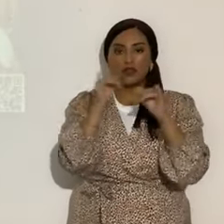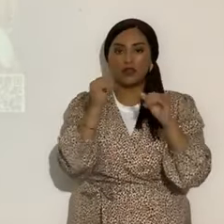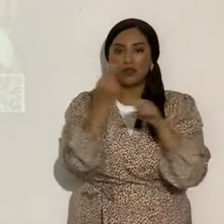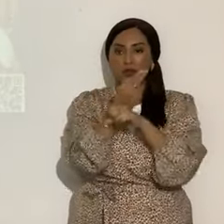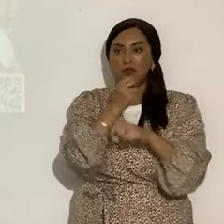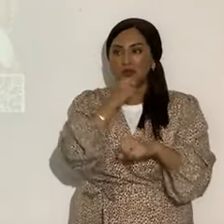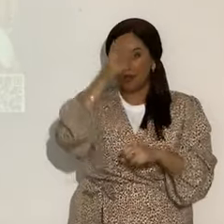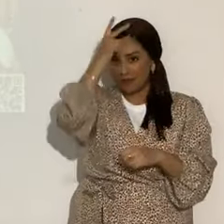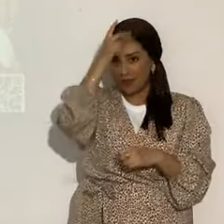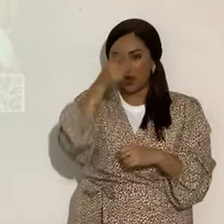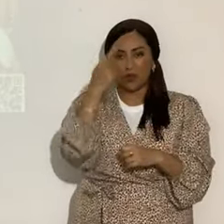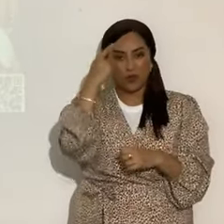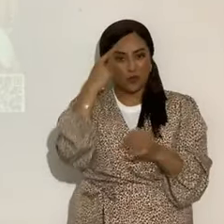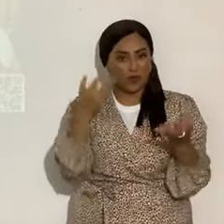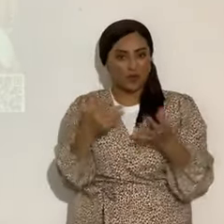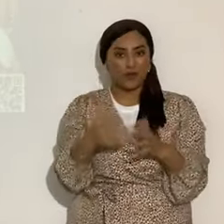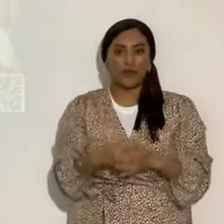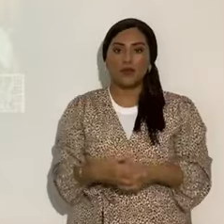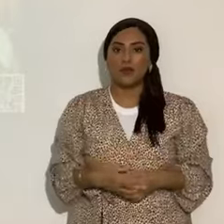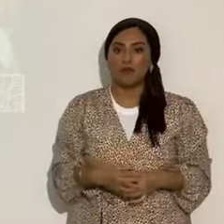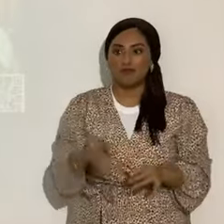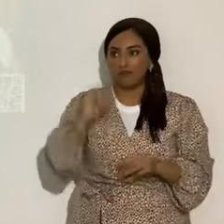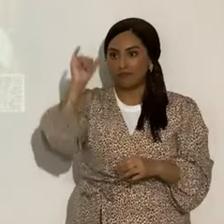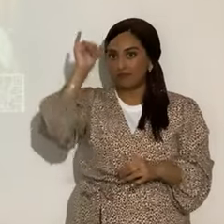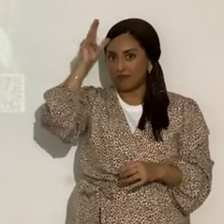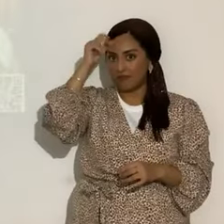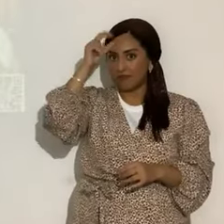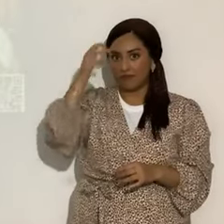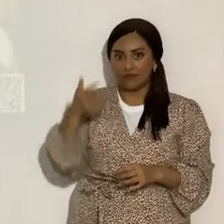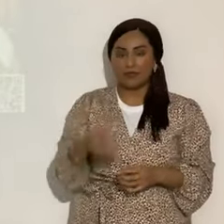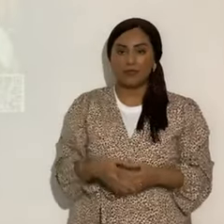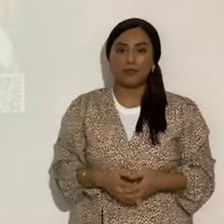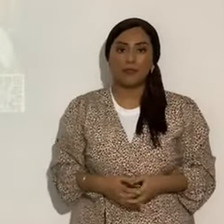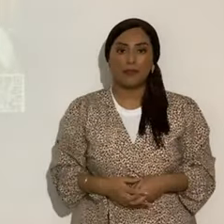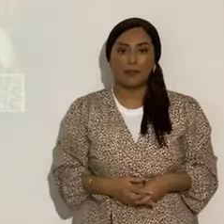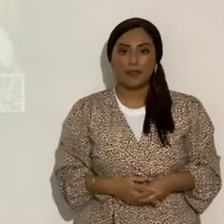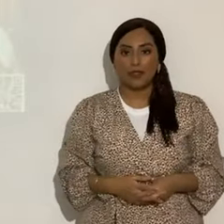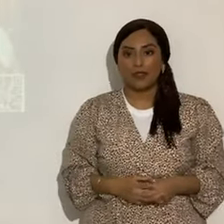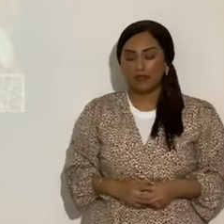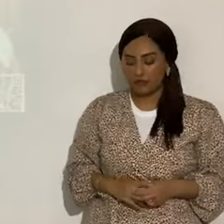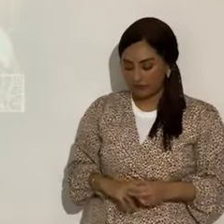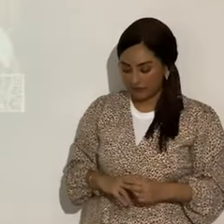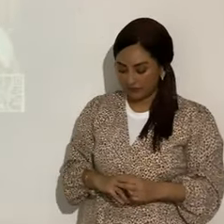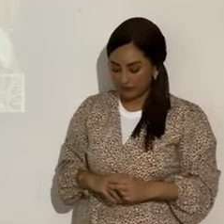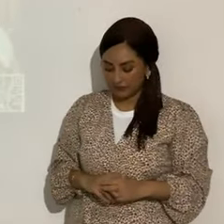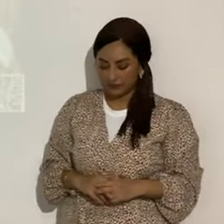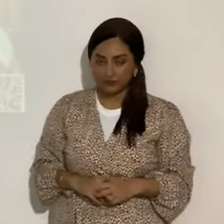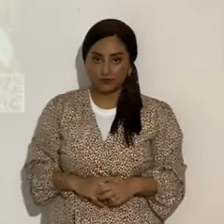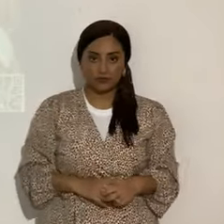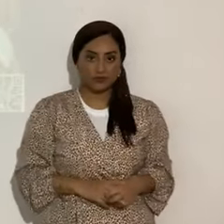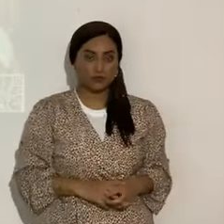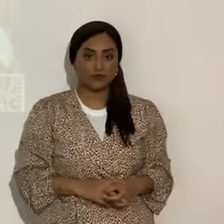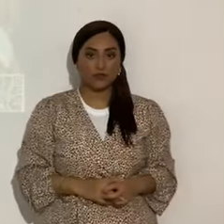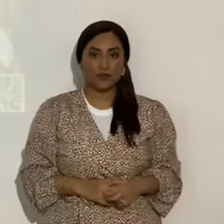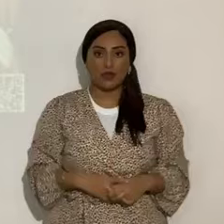¿A qué le suena? Diablo, ¿no? Y un cuerno en la frente, ¿sí? Y atrás de uno de los perros.